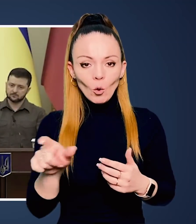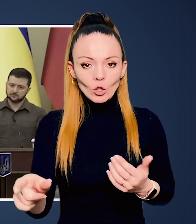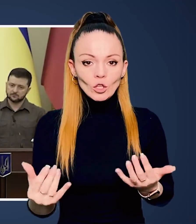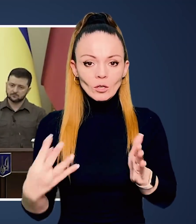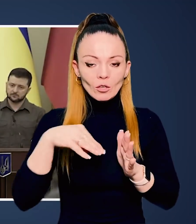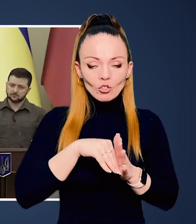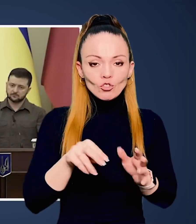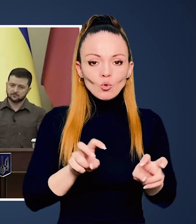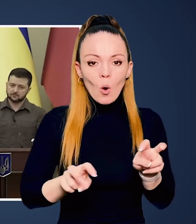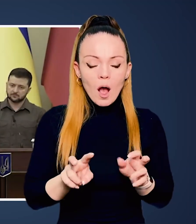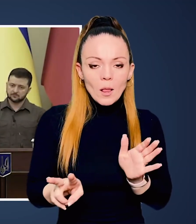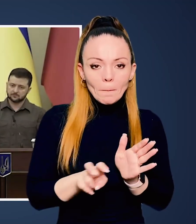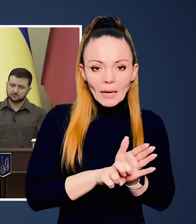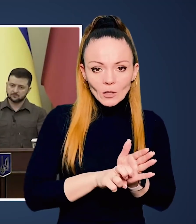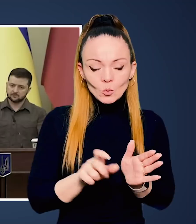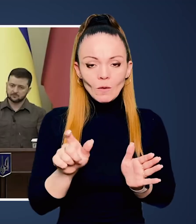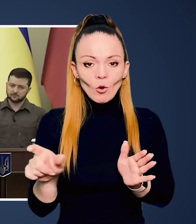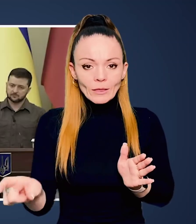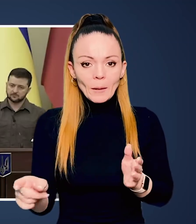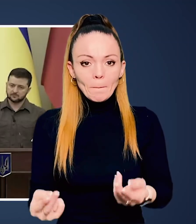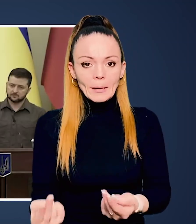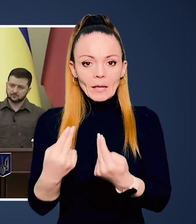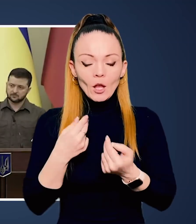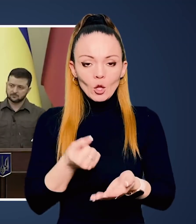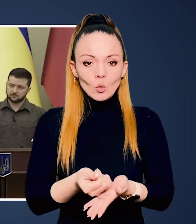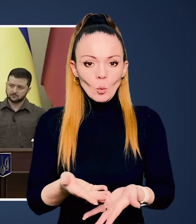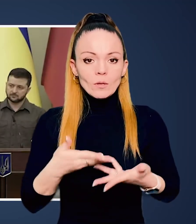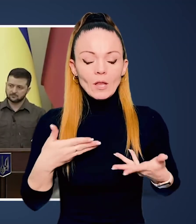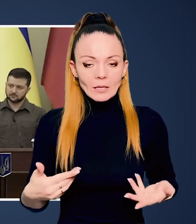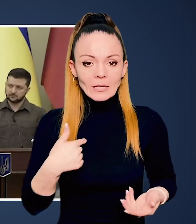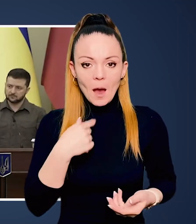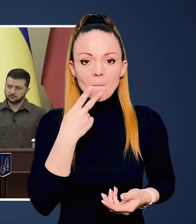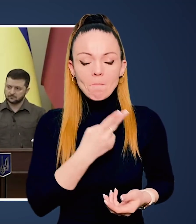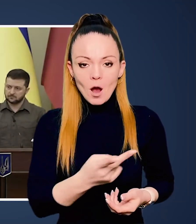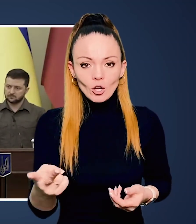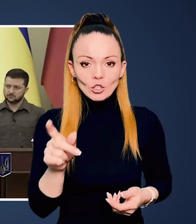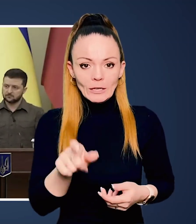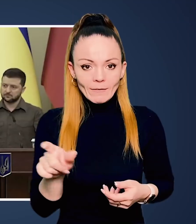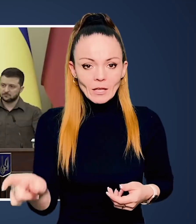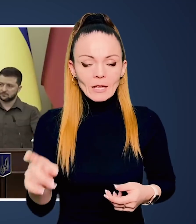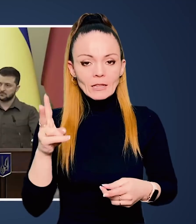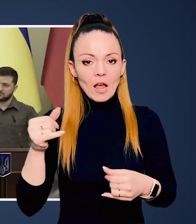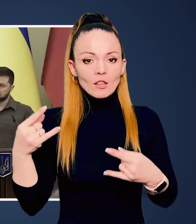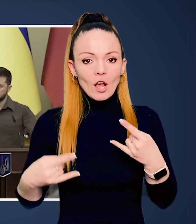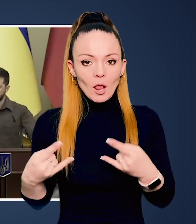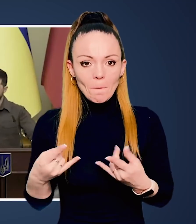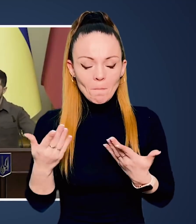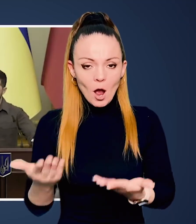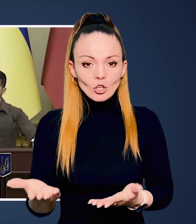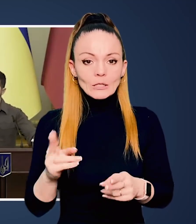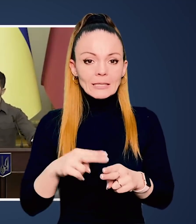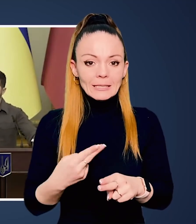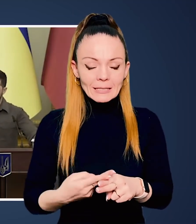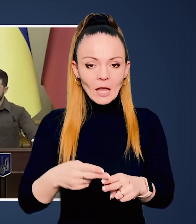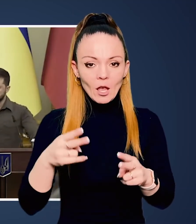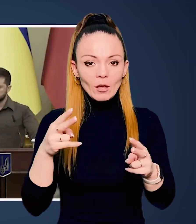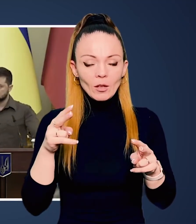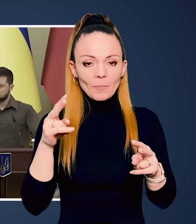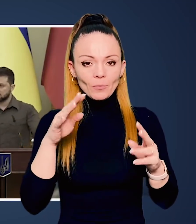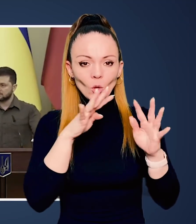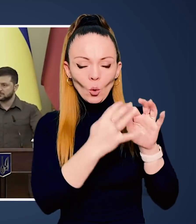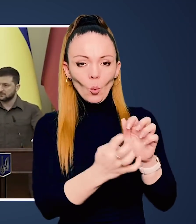тут шукали в нас прихистку, вони приїхали до нас. А я їх бачив теж на телебаченні,